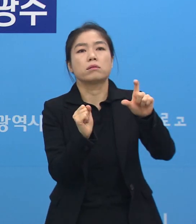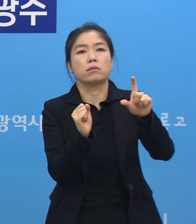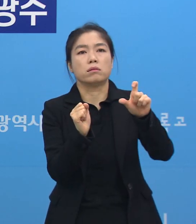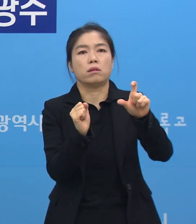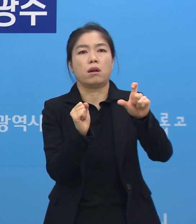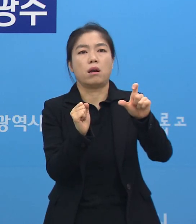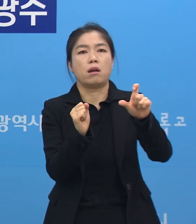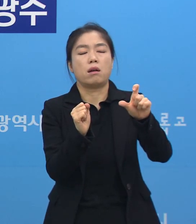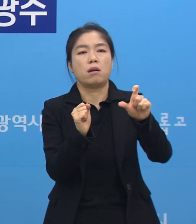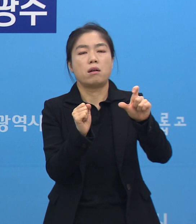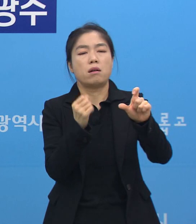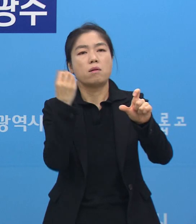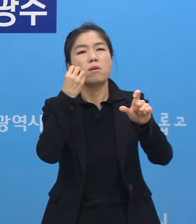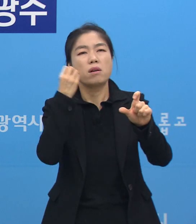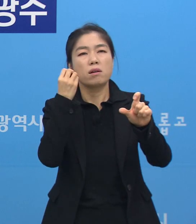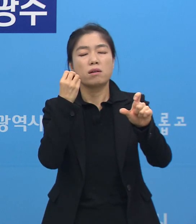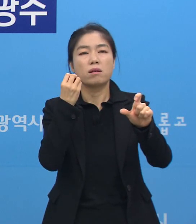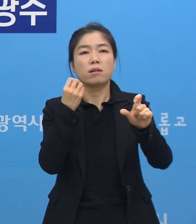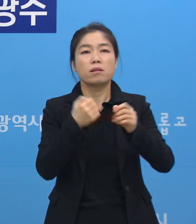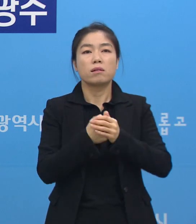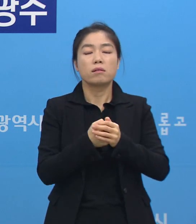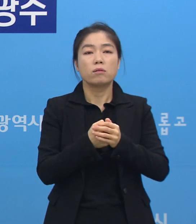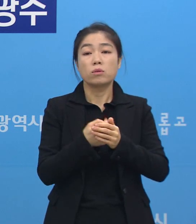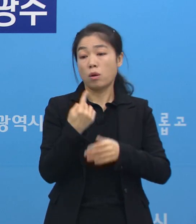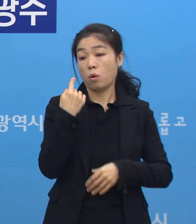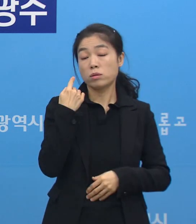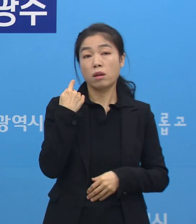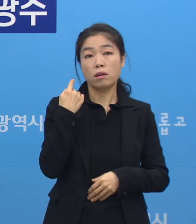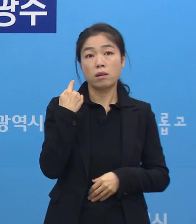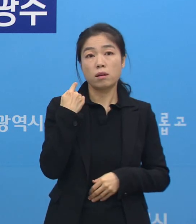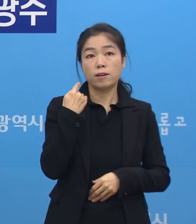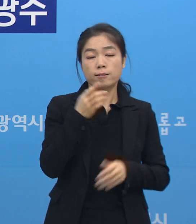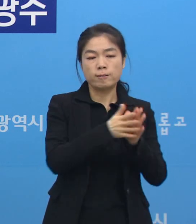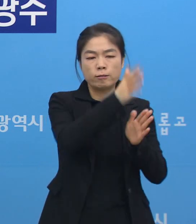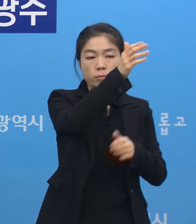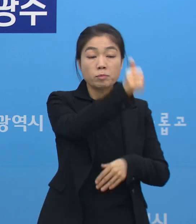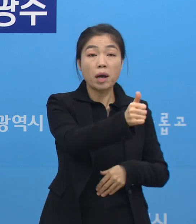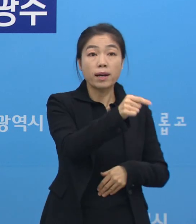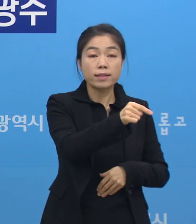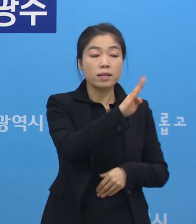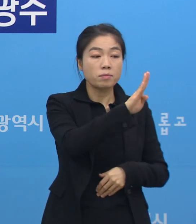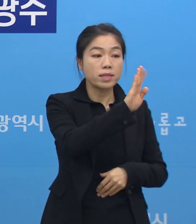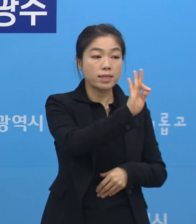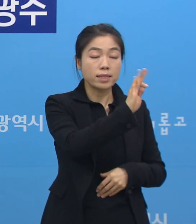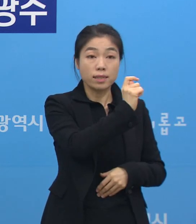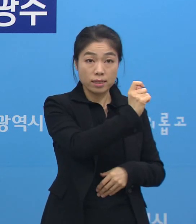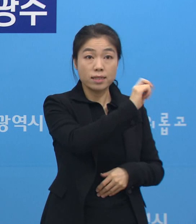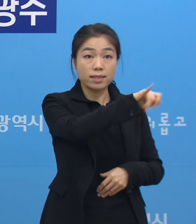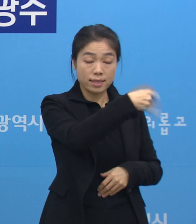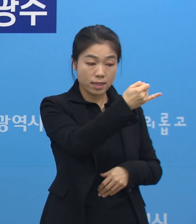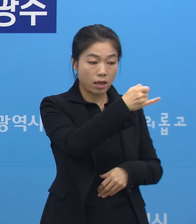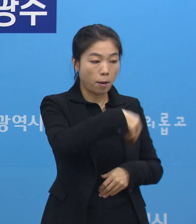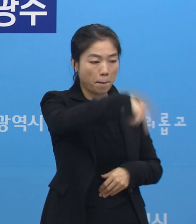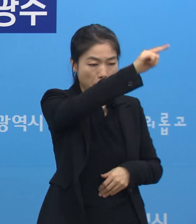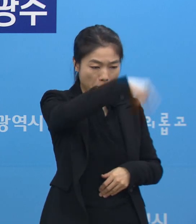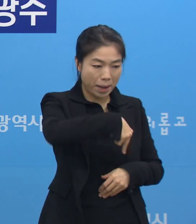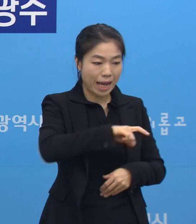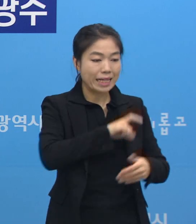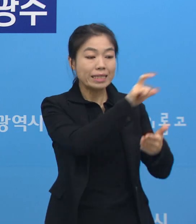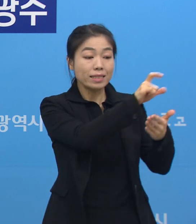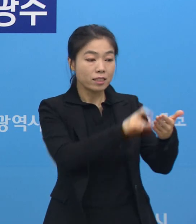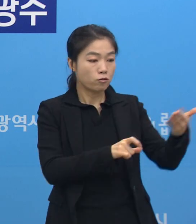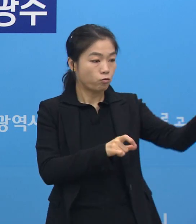15명이었습니다. 그런데 어저께 중대본에서 BTJ열방센터에 다녀왔던